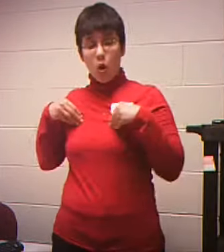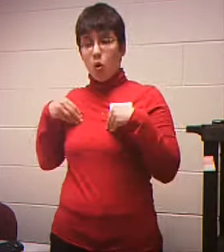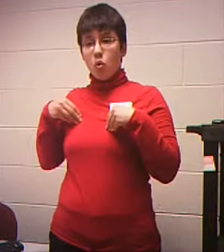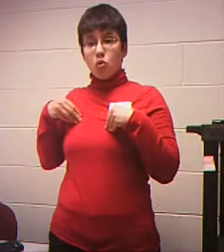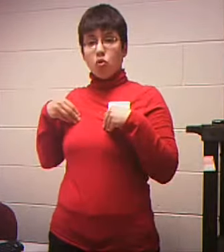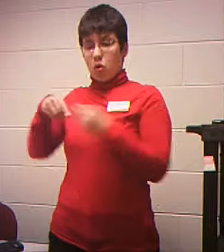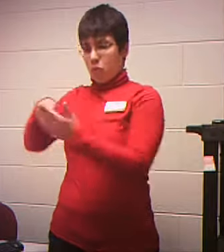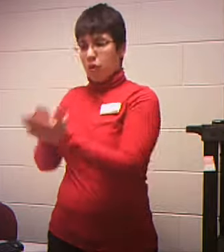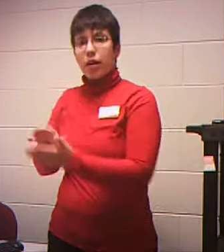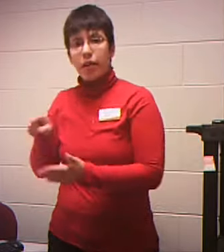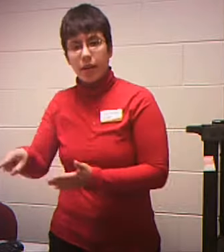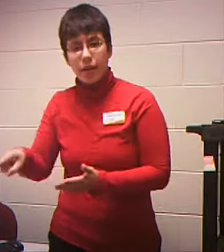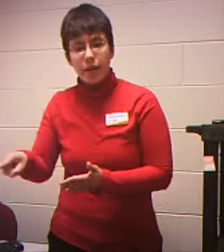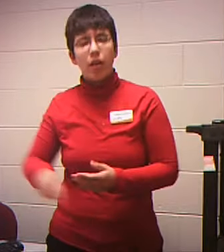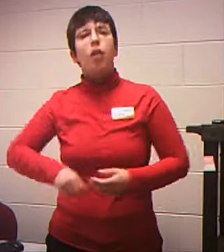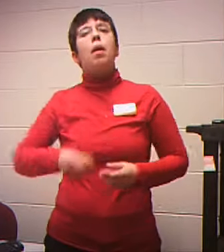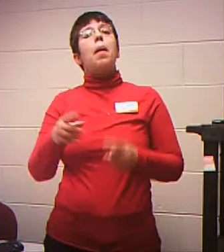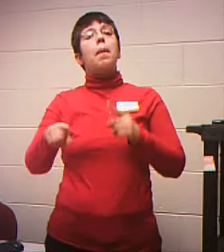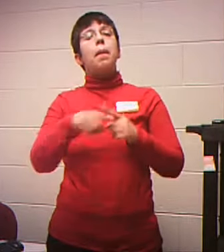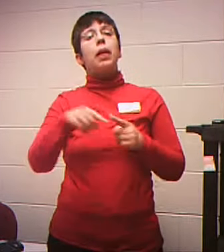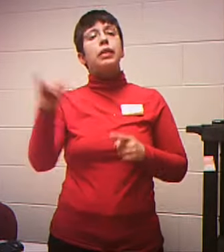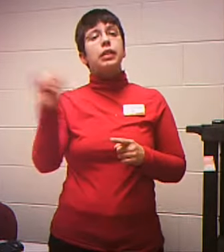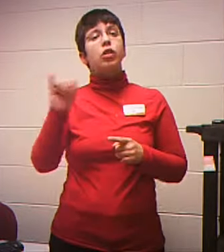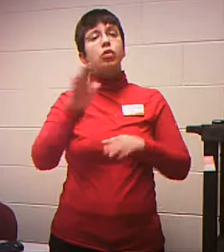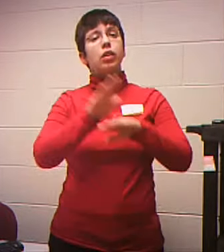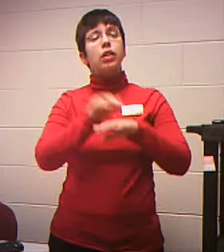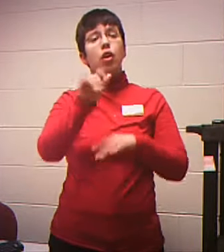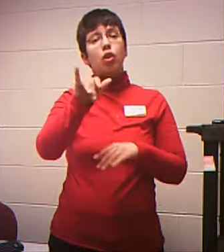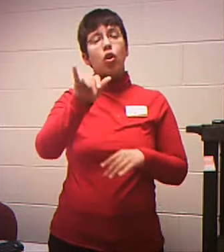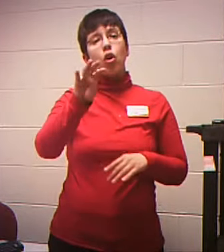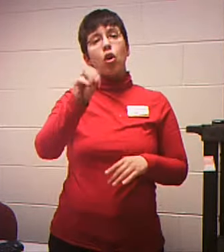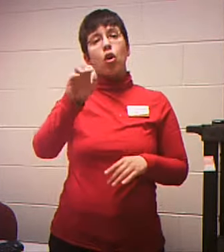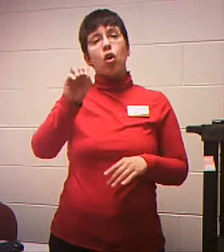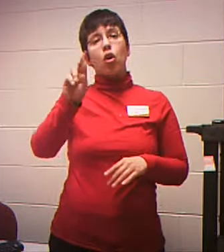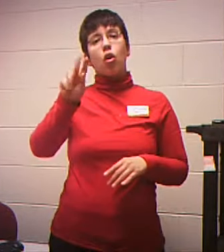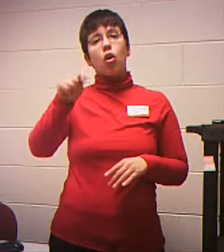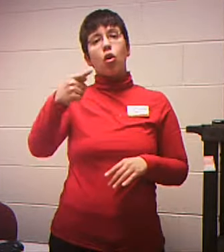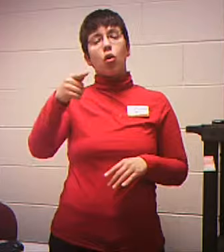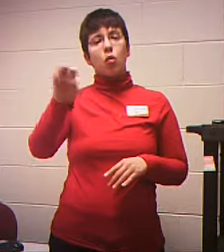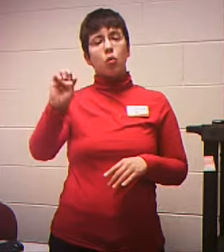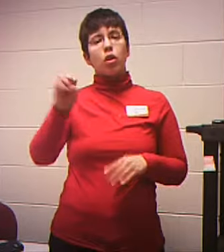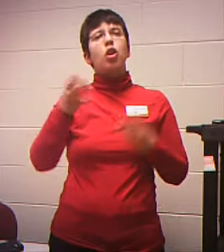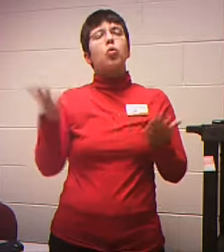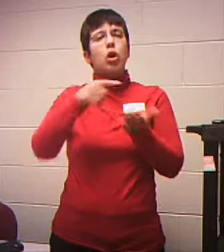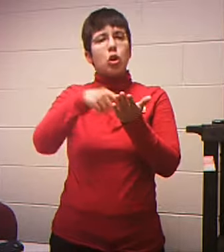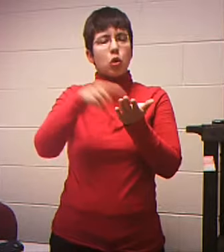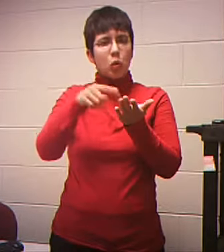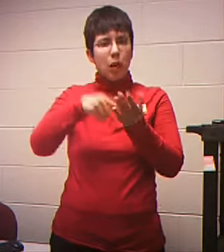on Your mortgage And then What you Pay per Month For your Homeowner's Insurance And what You pay For your Taxes Now if You